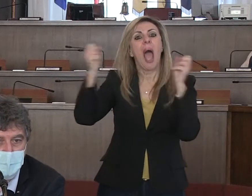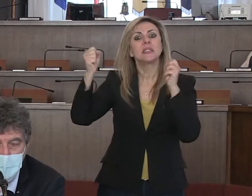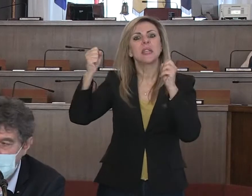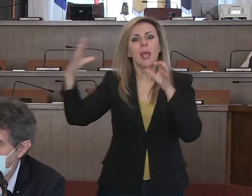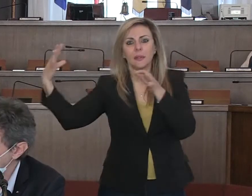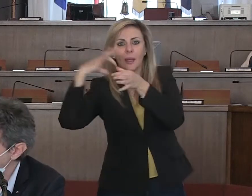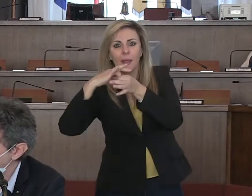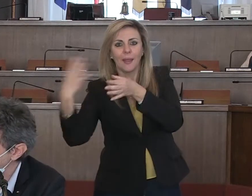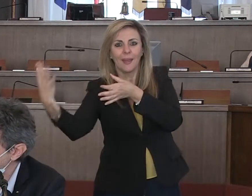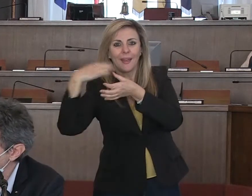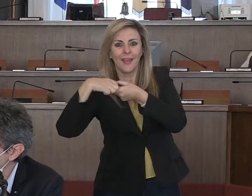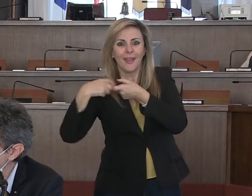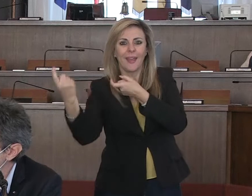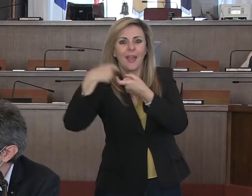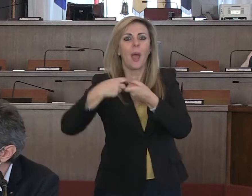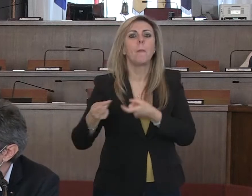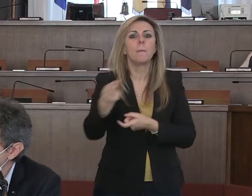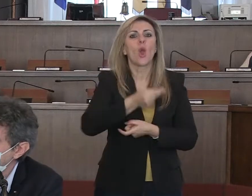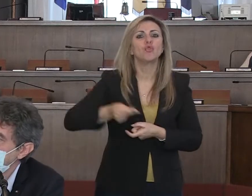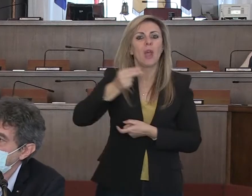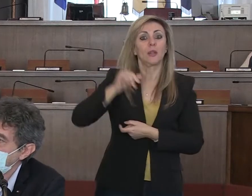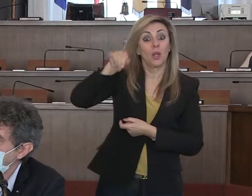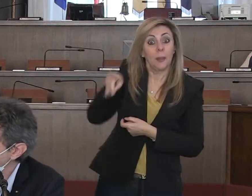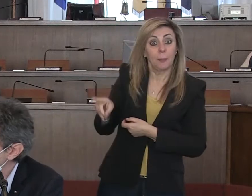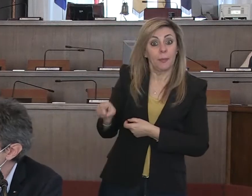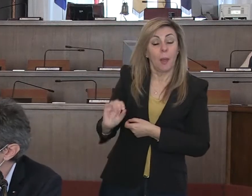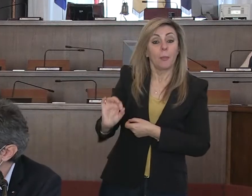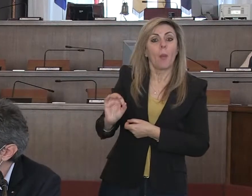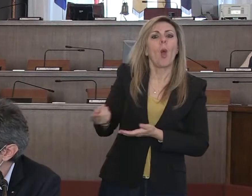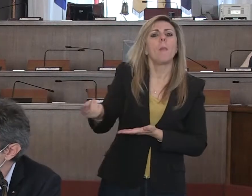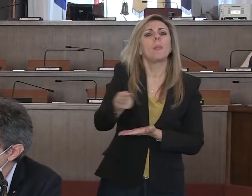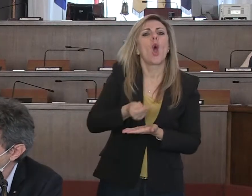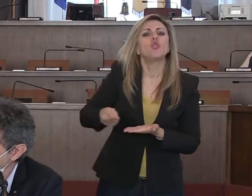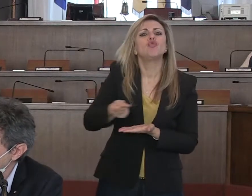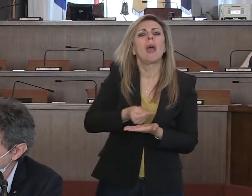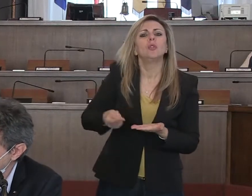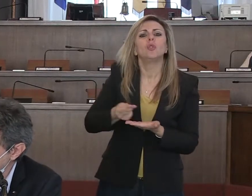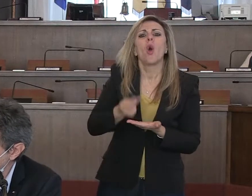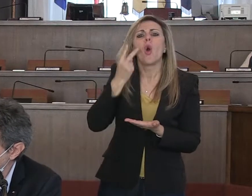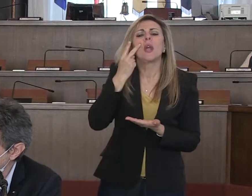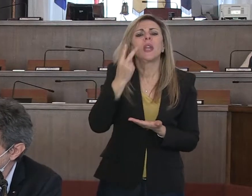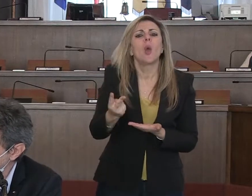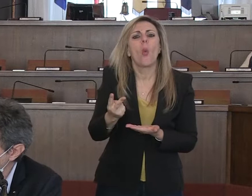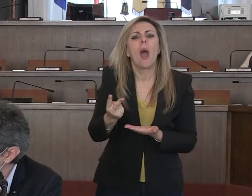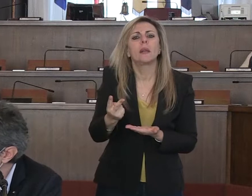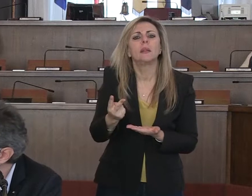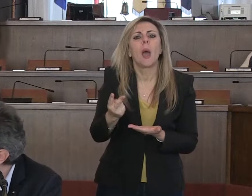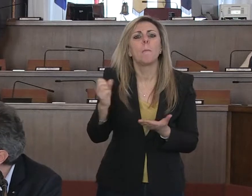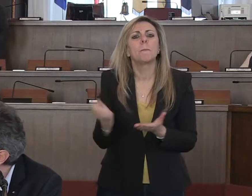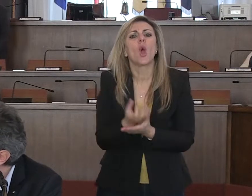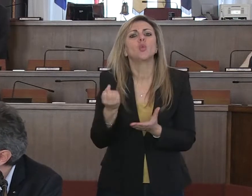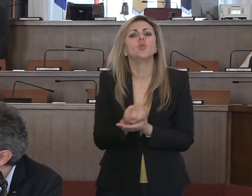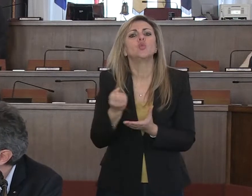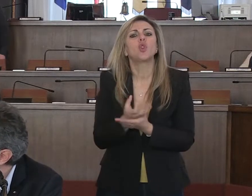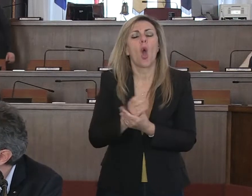si sono unite anche nel progetto CLIP, che vi ricordo è il progetto che porta a produrre